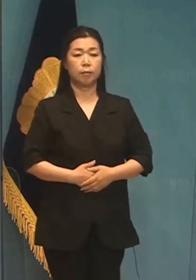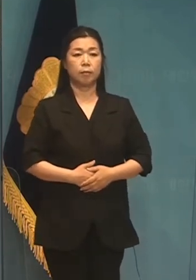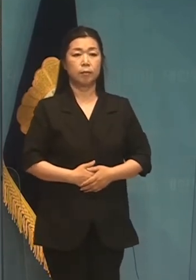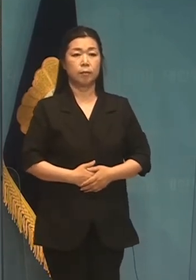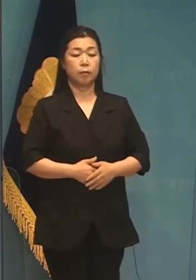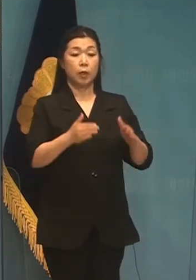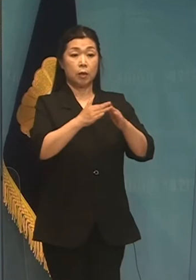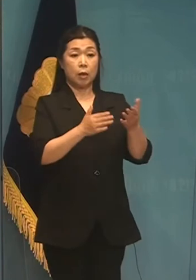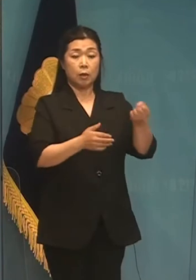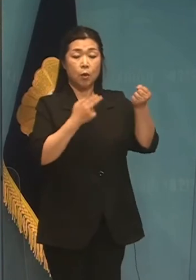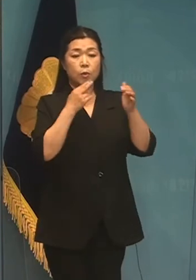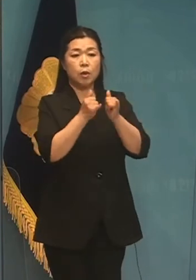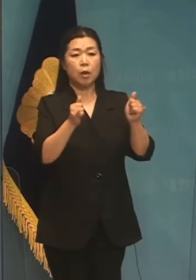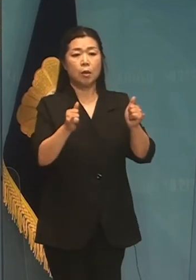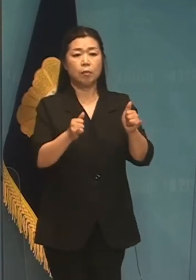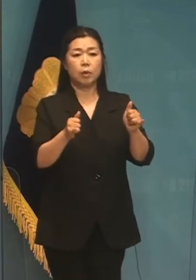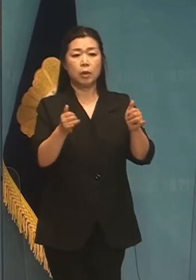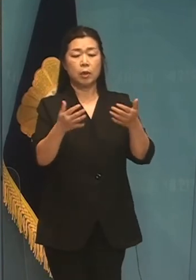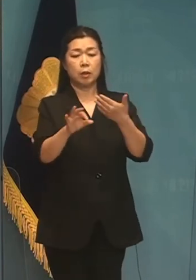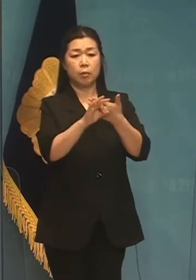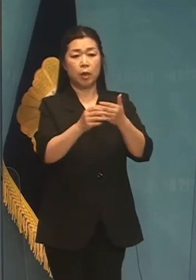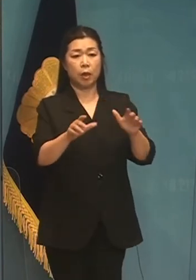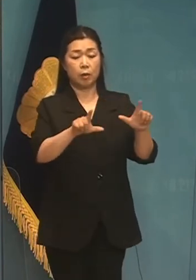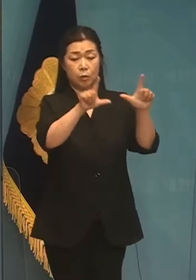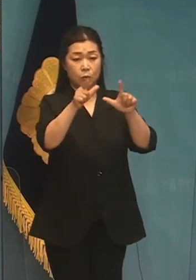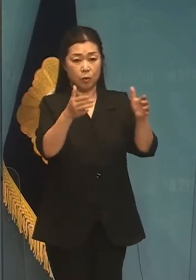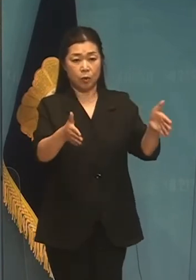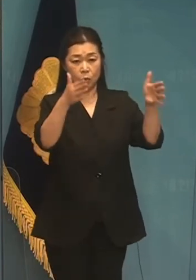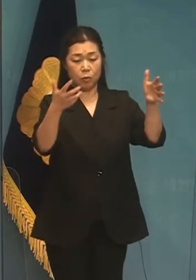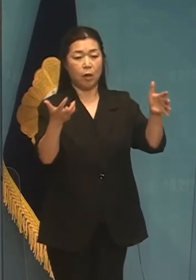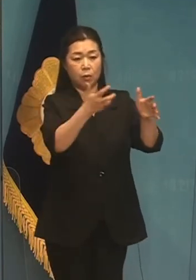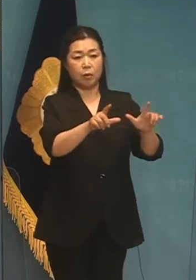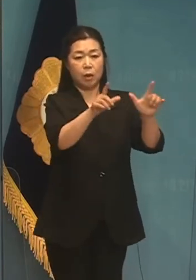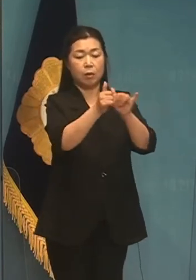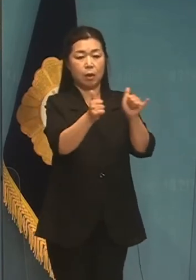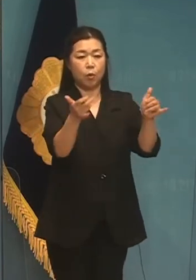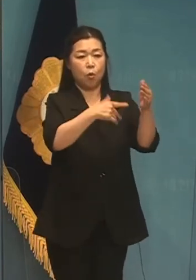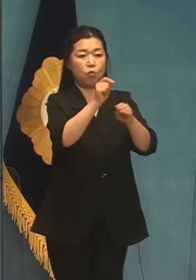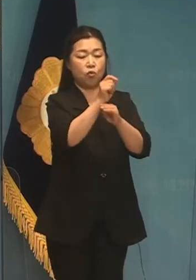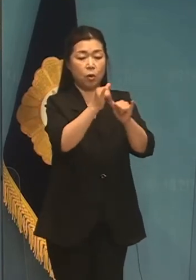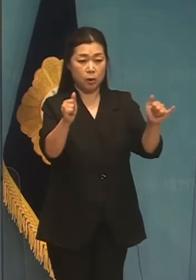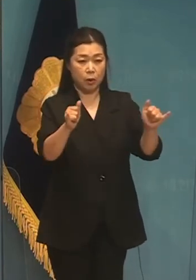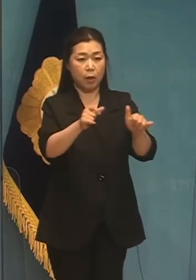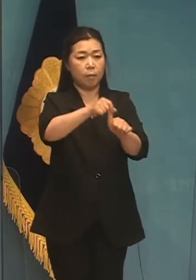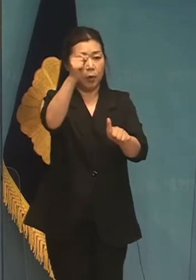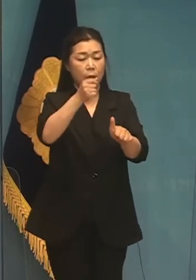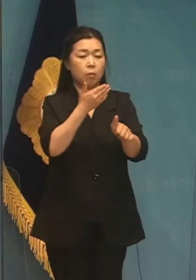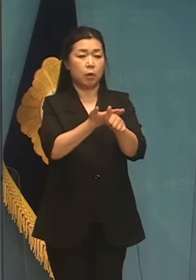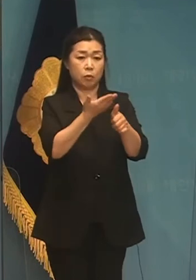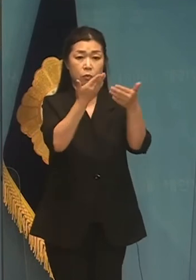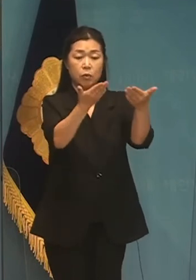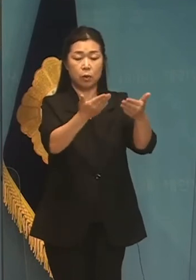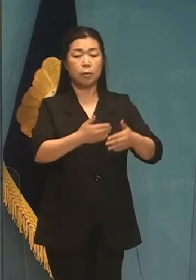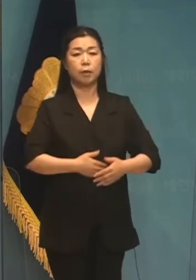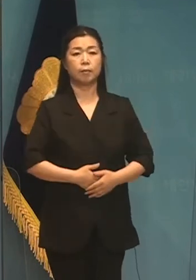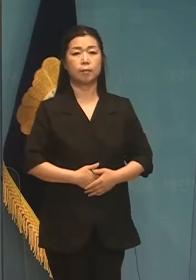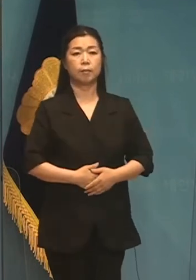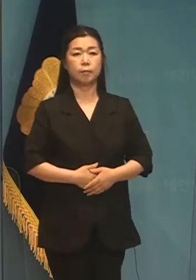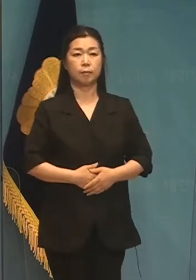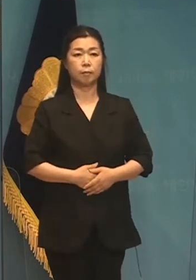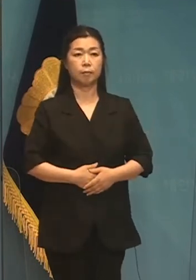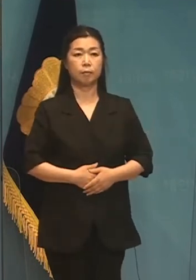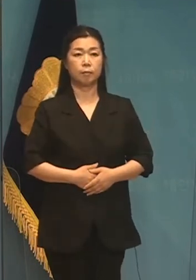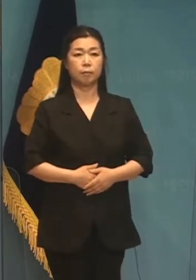무주택과 임대주택에 거주하는 공무원과 공식자에 대해서 임차 인센티브를 부여하도록 하겠습니다.